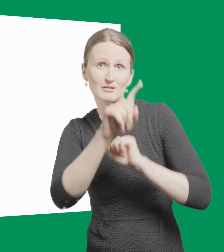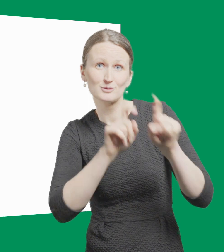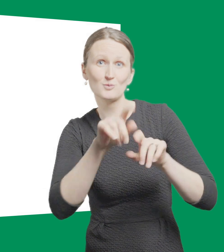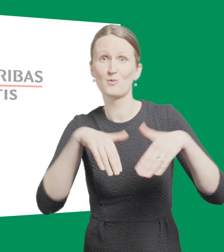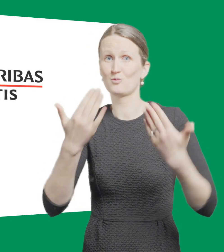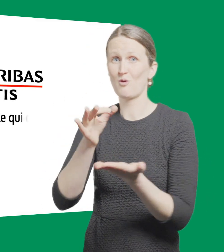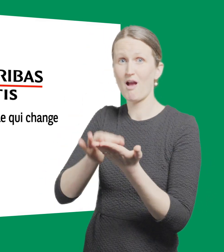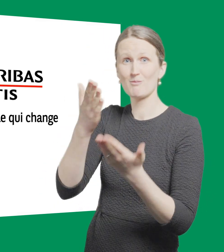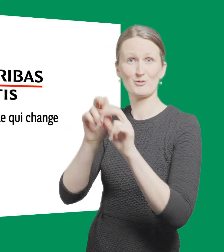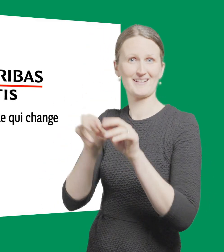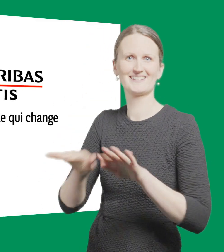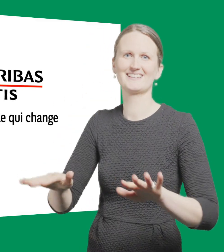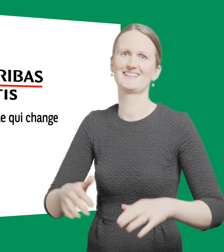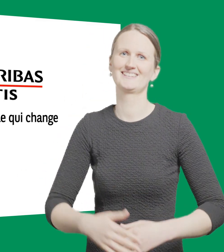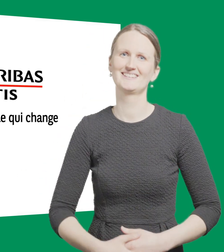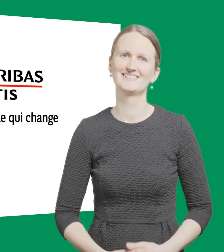via nos applications numériques.